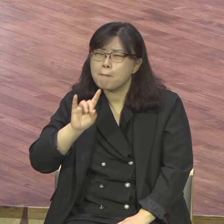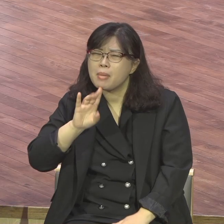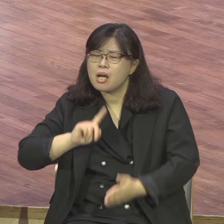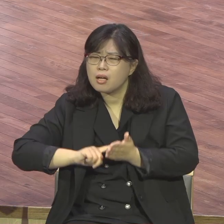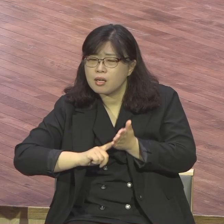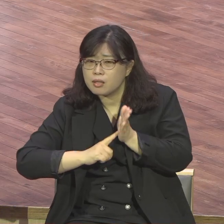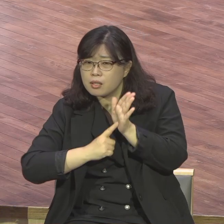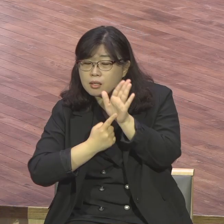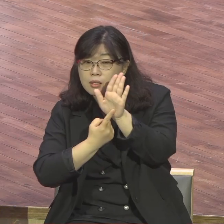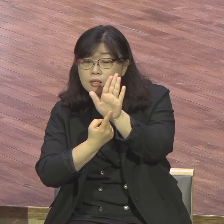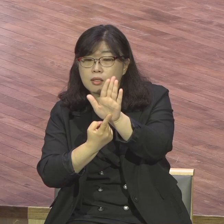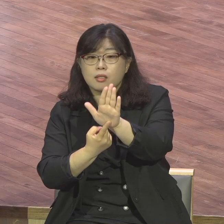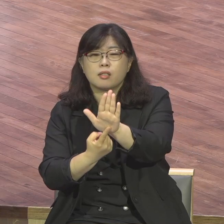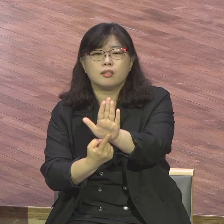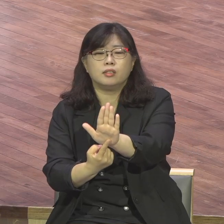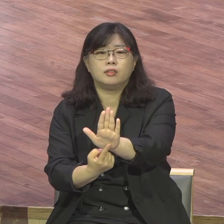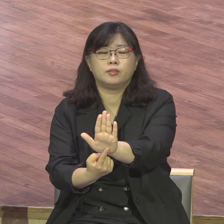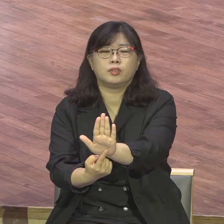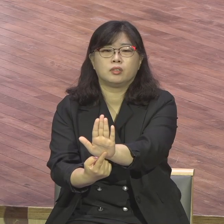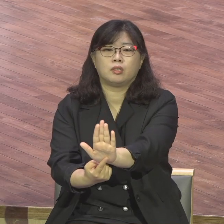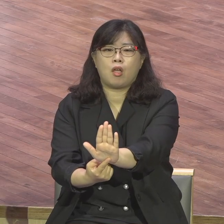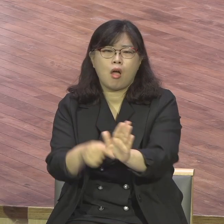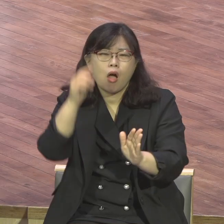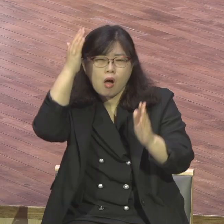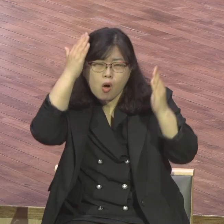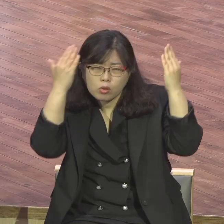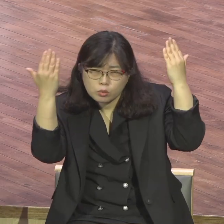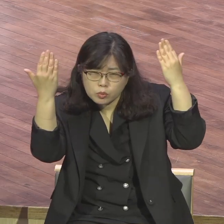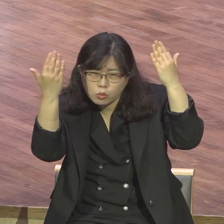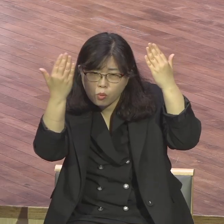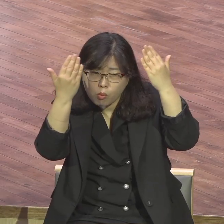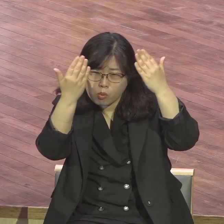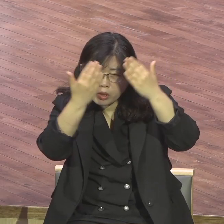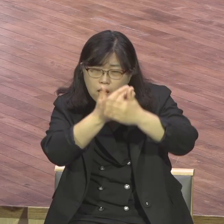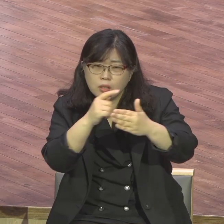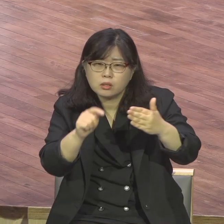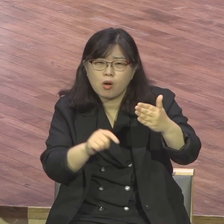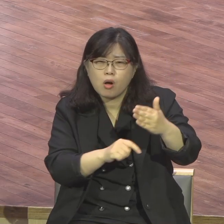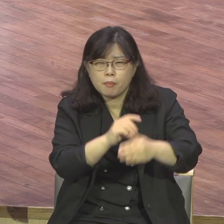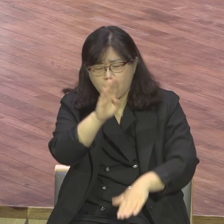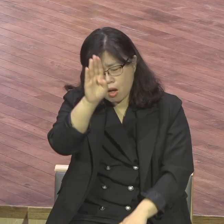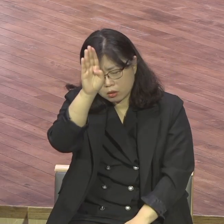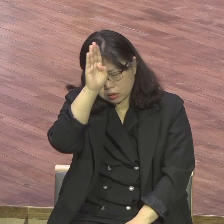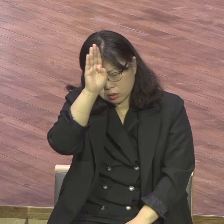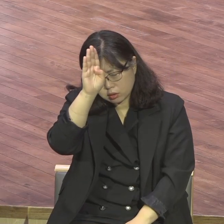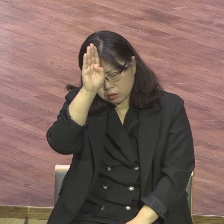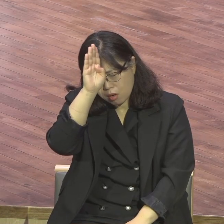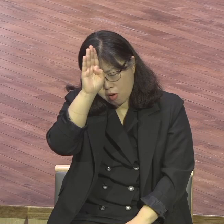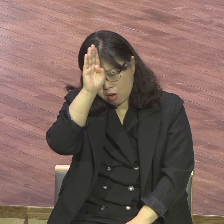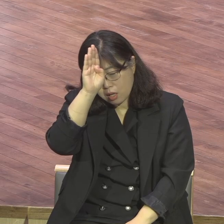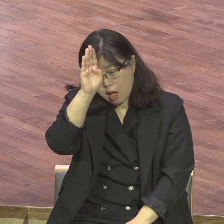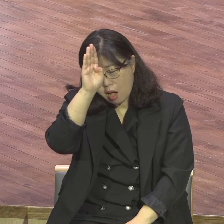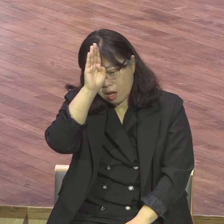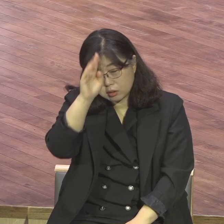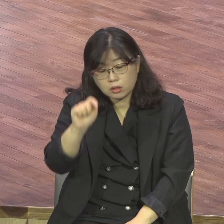바라네 어둠 속에서 병들어가는